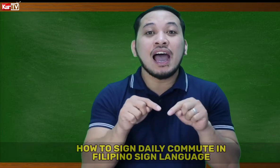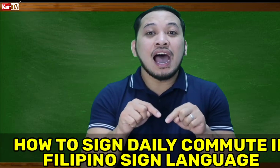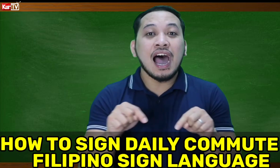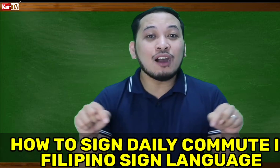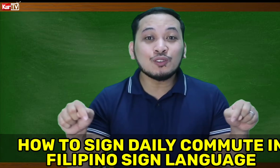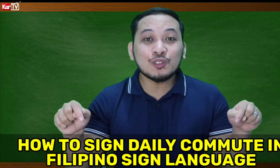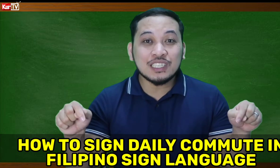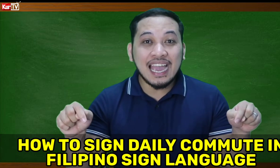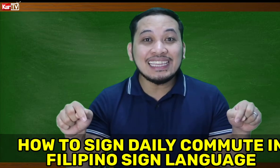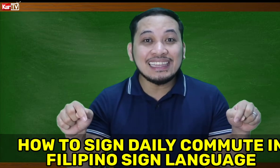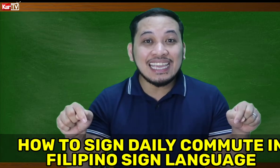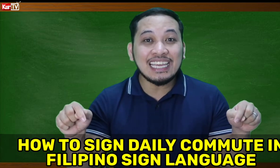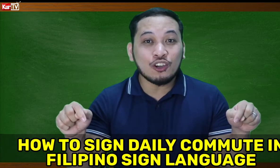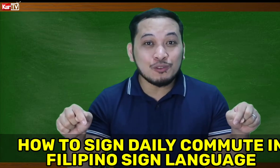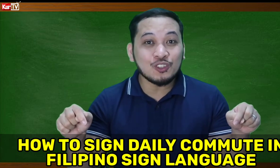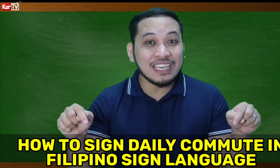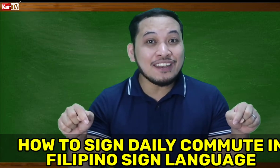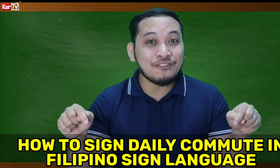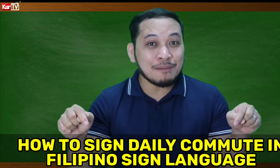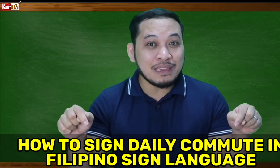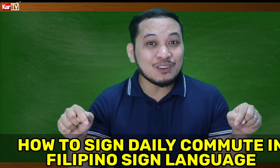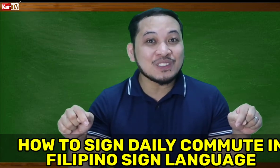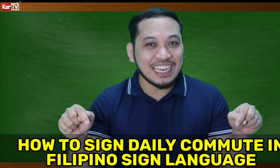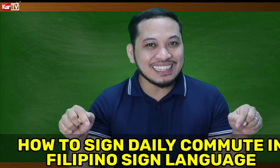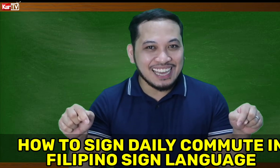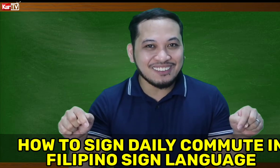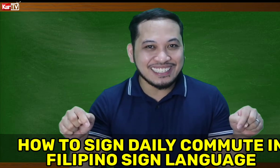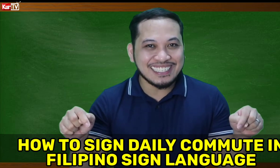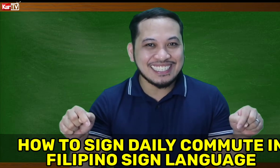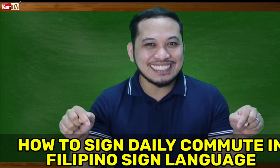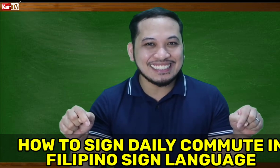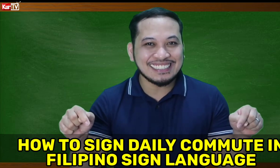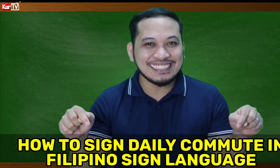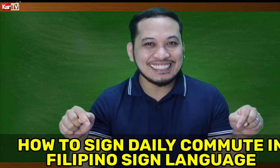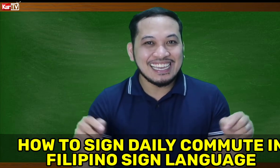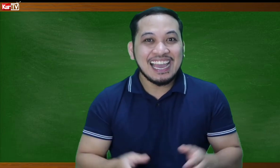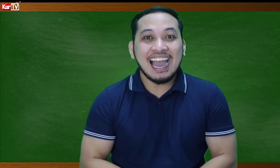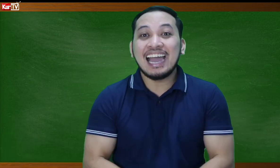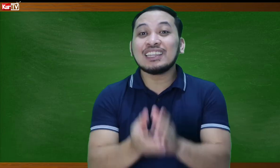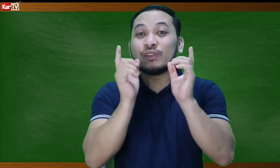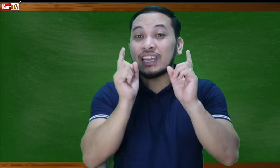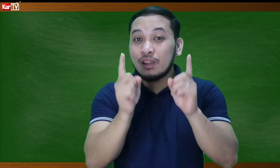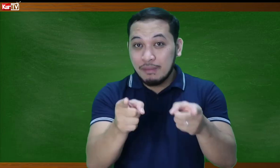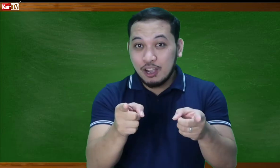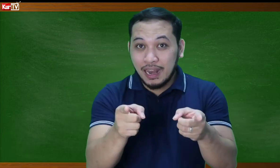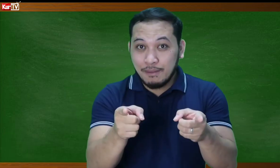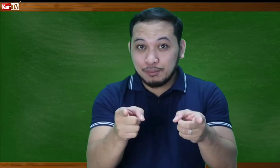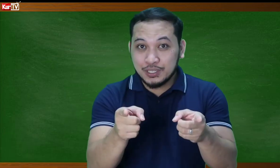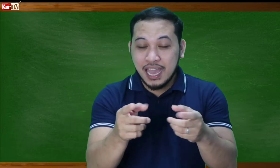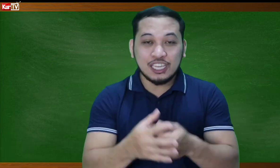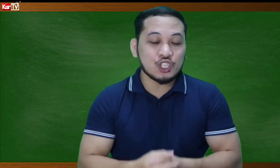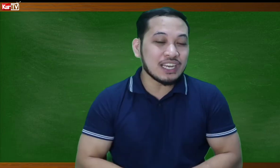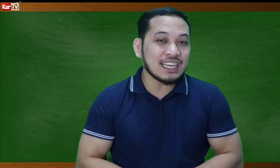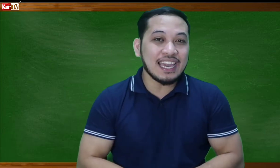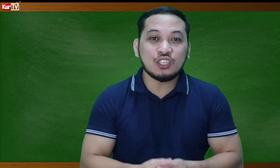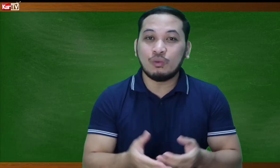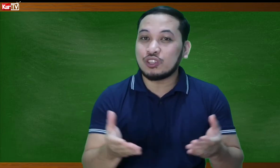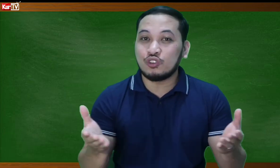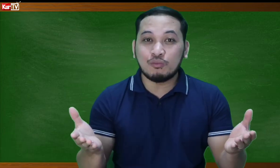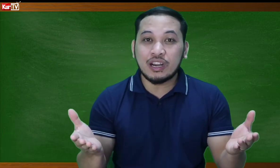How to Sign Daily Commute in Filipino Sign Language. At kung ikaw ay bago pa lamang po sa aking channel and you want to know more